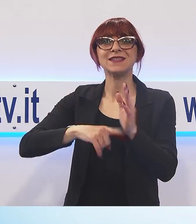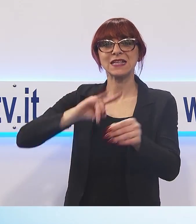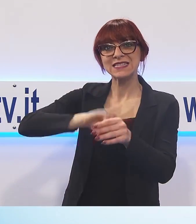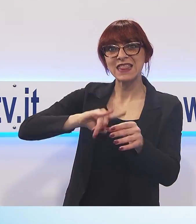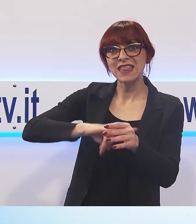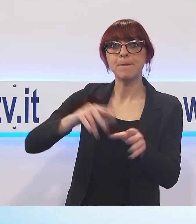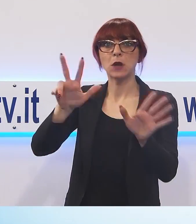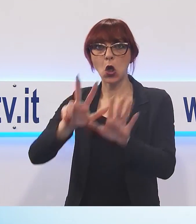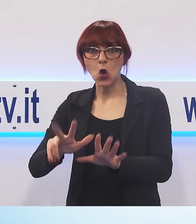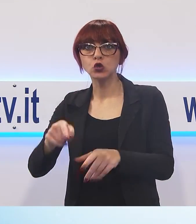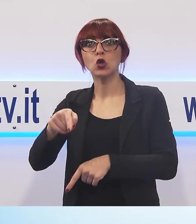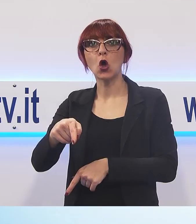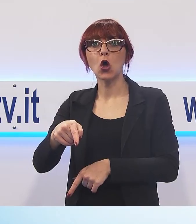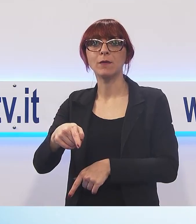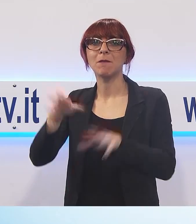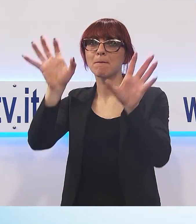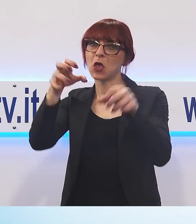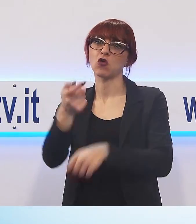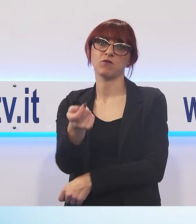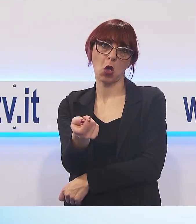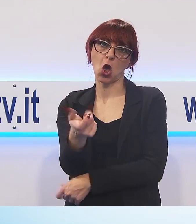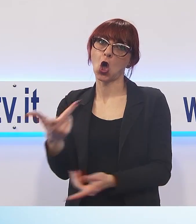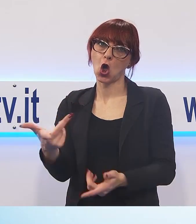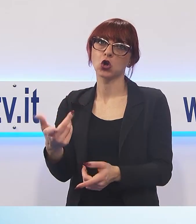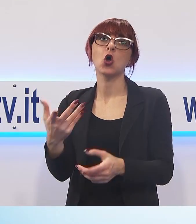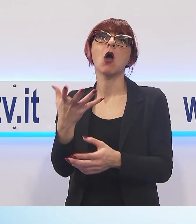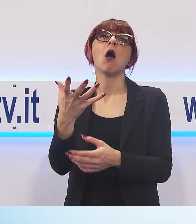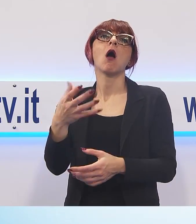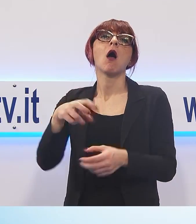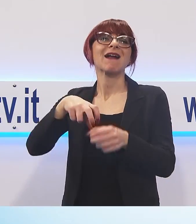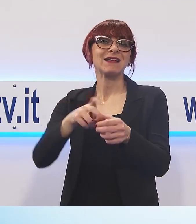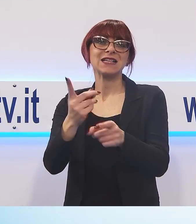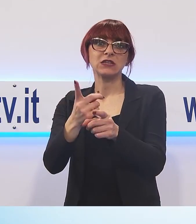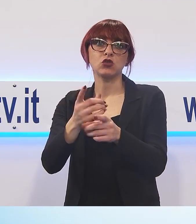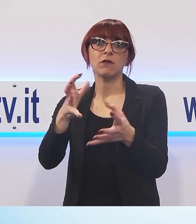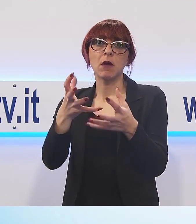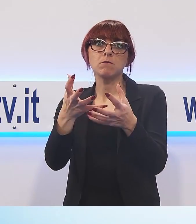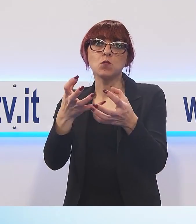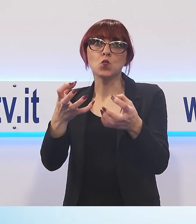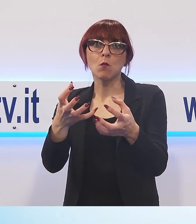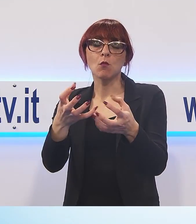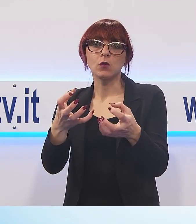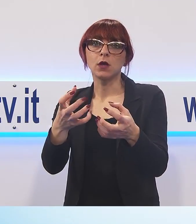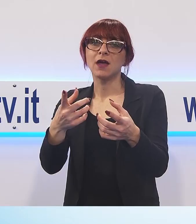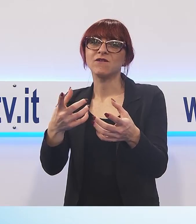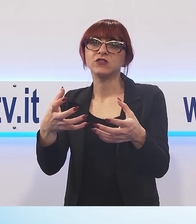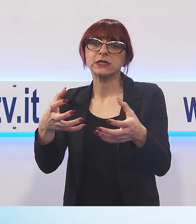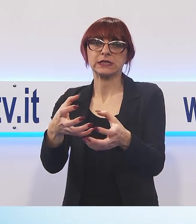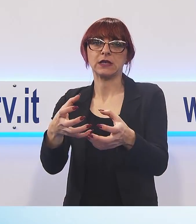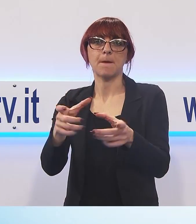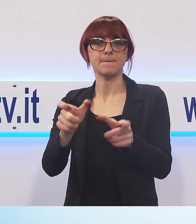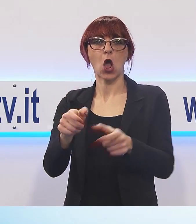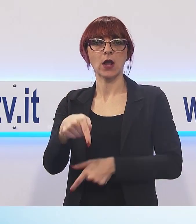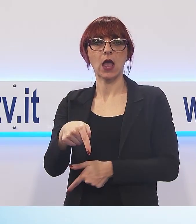ma settembre è stato decisivo perché dovevano ancora finire di maturare, di svilupparsi e si sono rallentate moltissimo. Poi naturalmente ci sono le solite